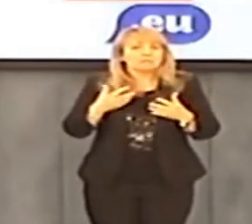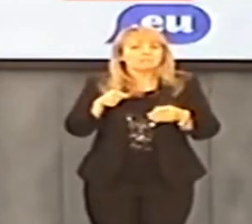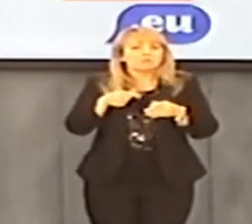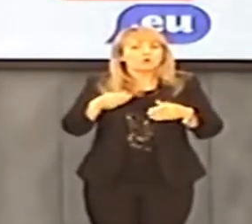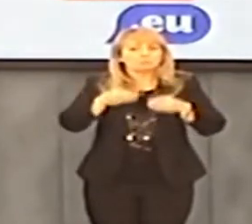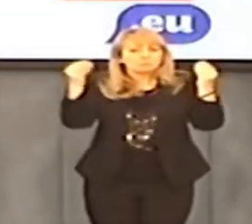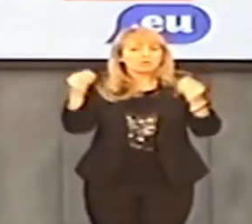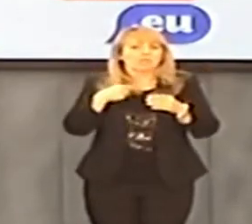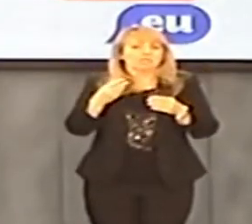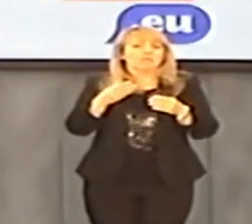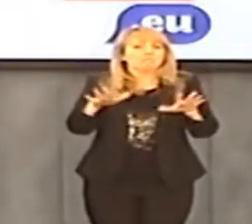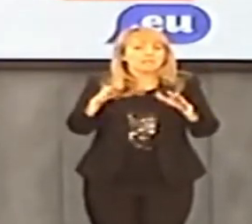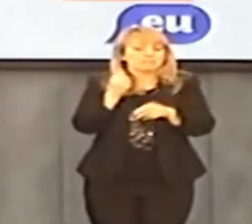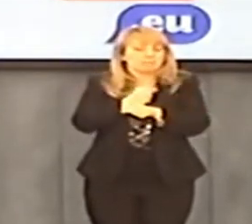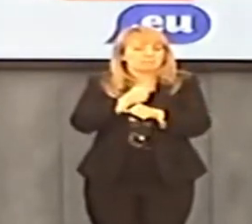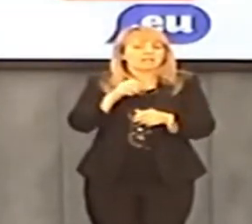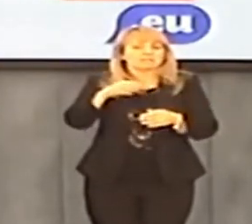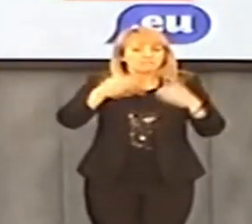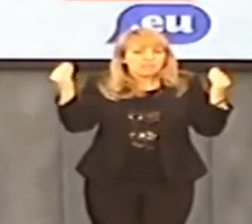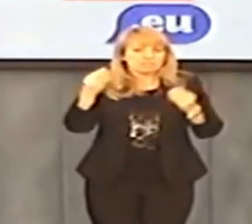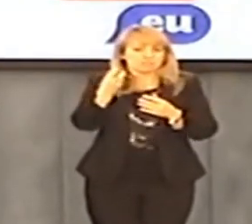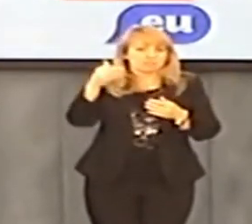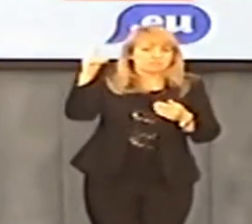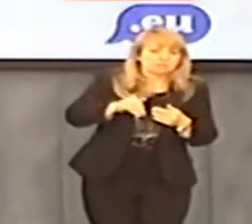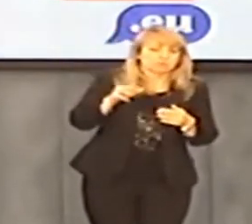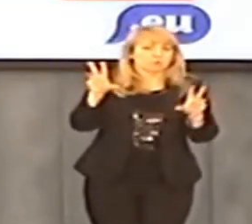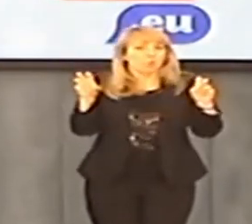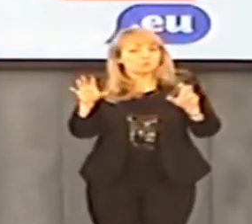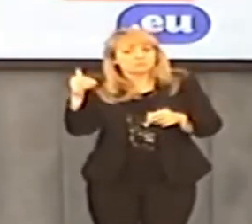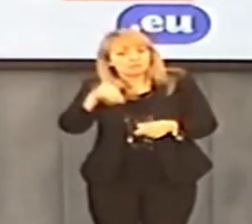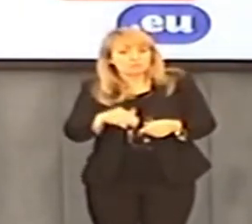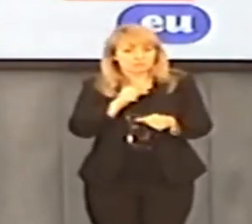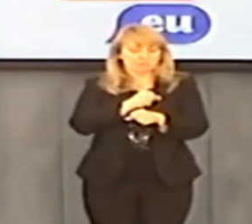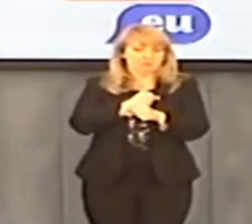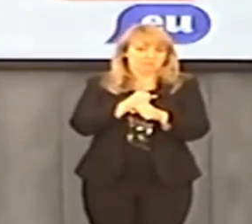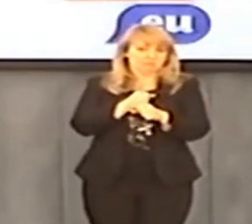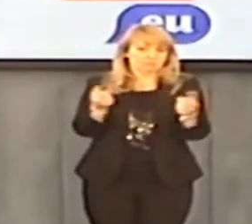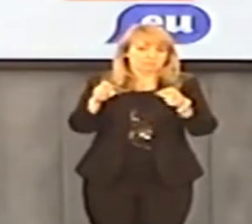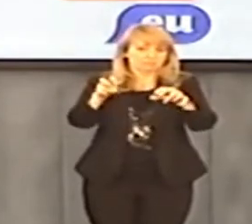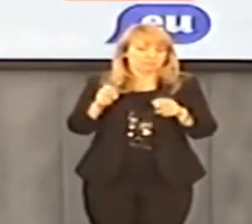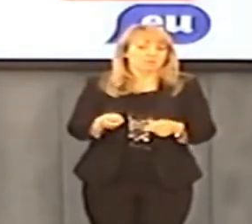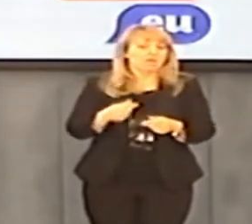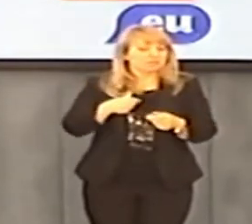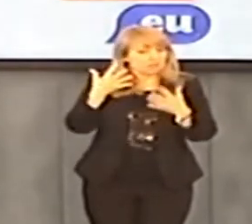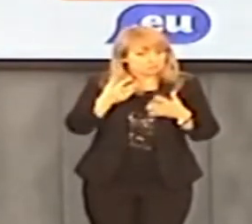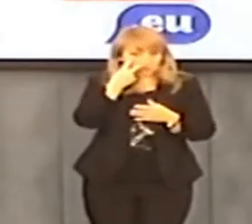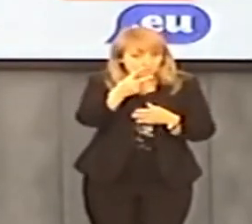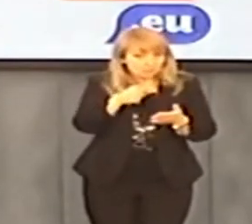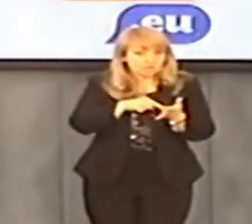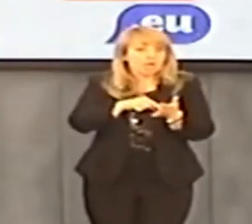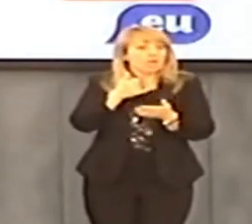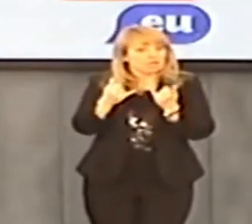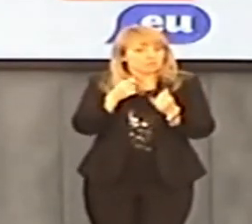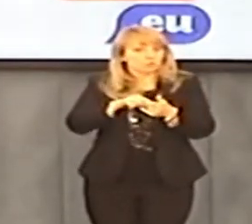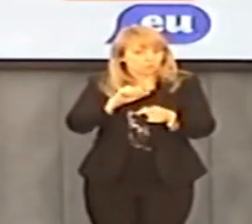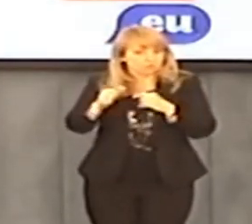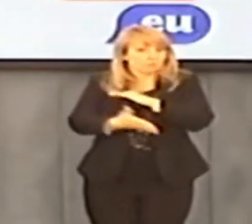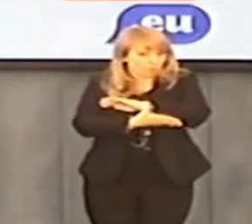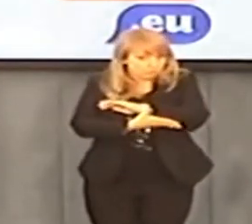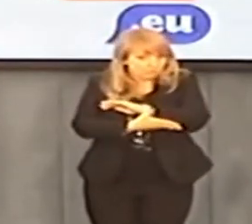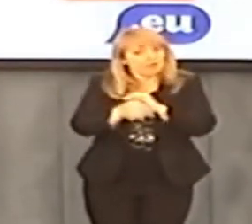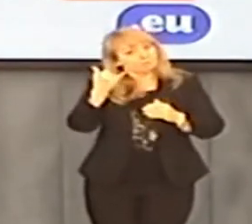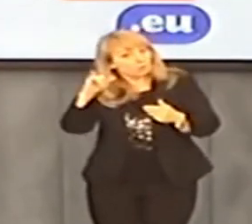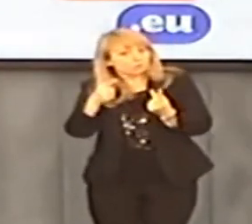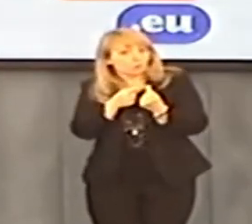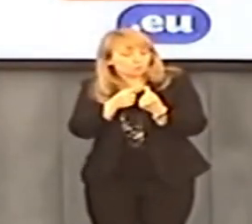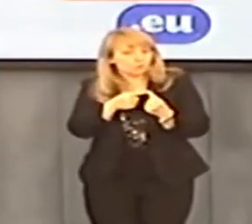zyskamy przewagę koło zamachowe na następne 10 lat. Że powstanie w związku z tym 300 tysięcy miejsc pracy w wyższych technologiach w Polsce. Albo 500 tysięcy, albo